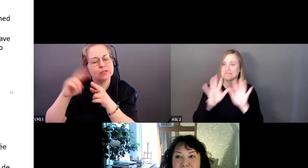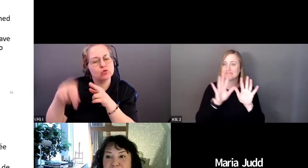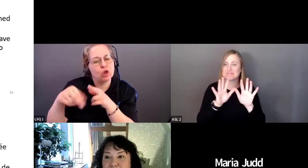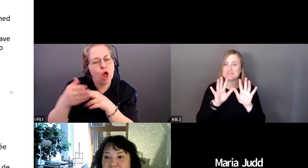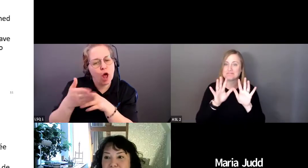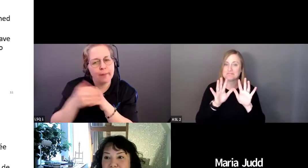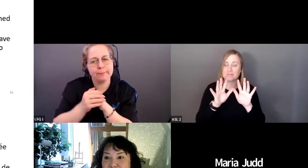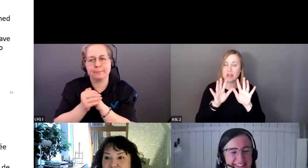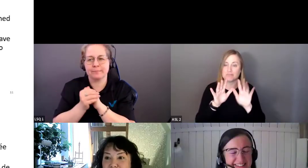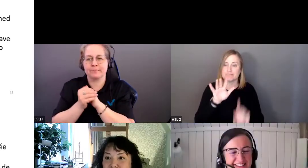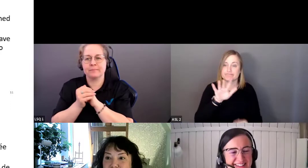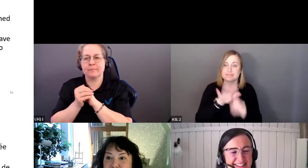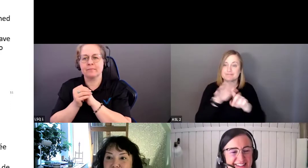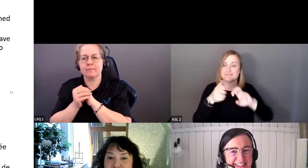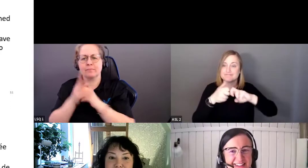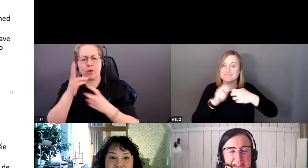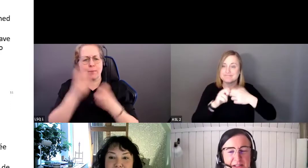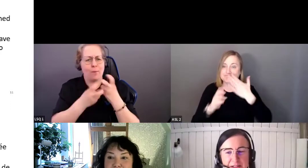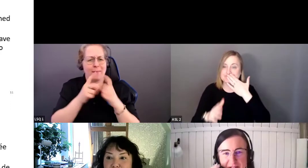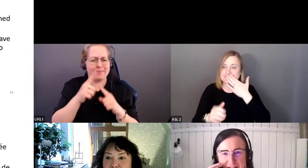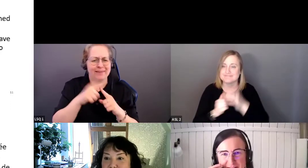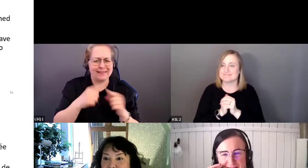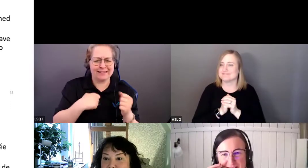Excusez-moi, petit pépin technique.